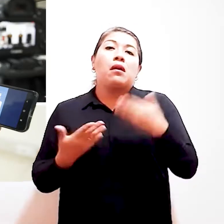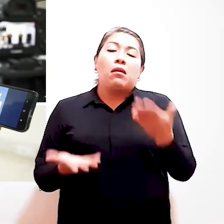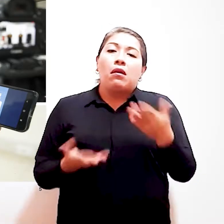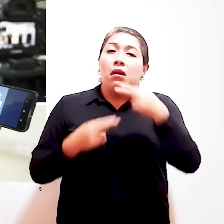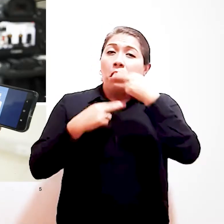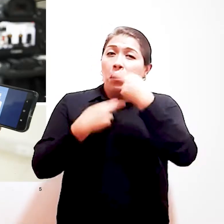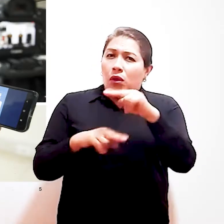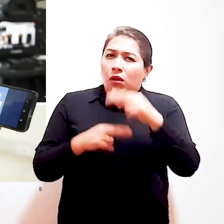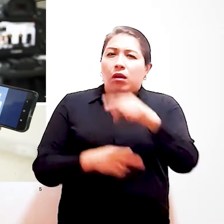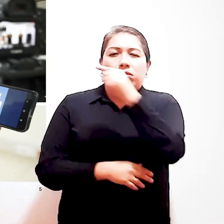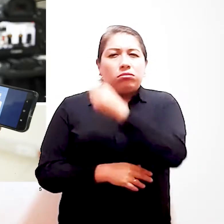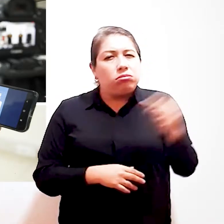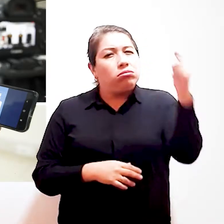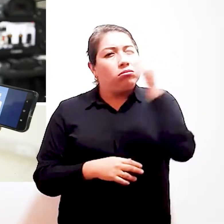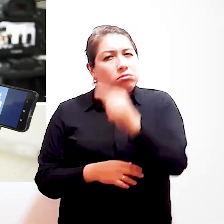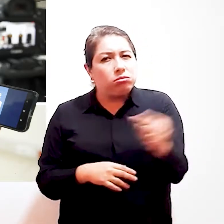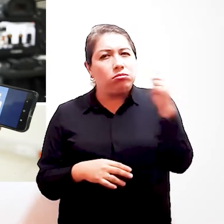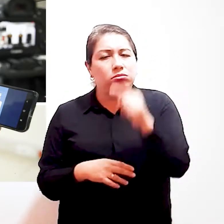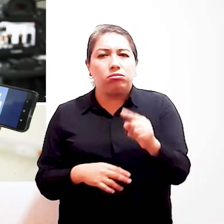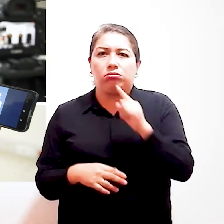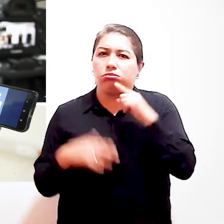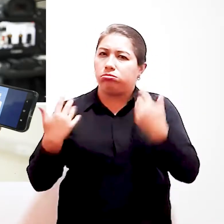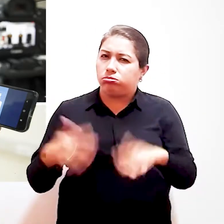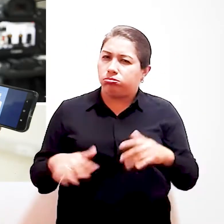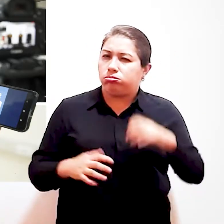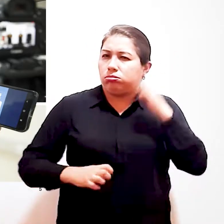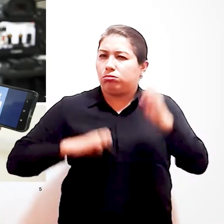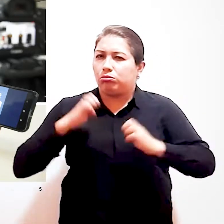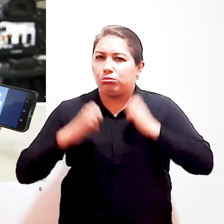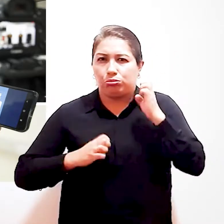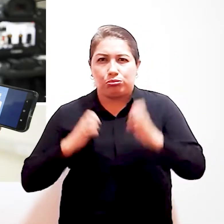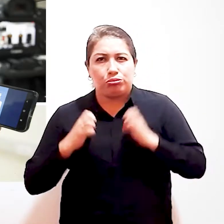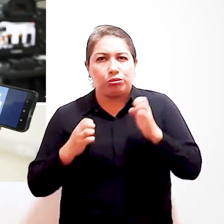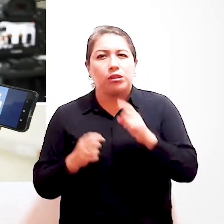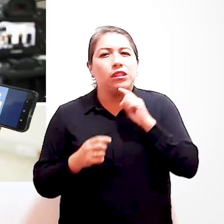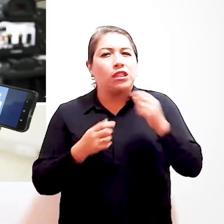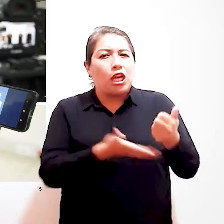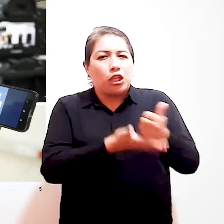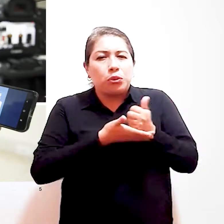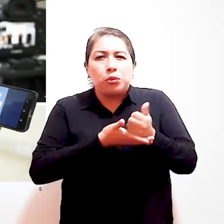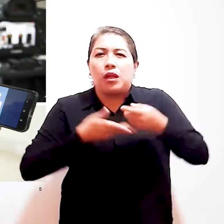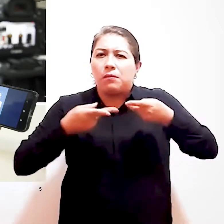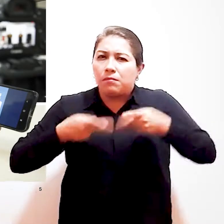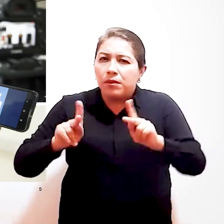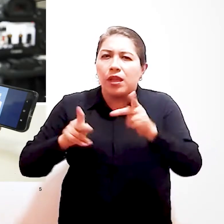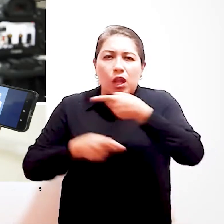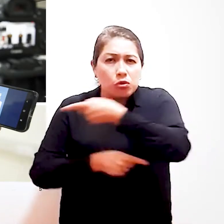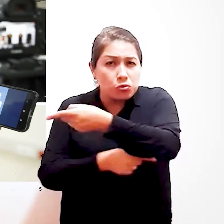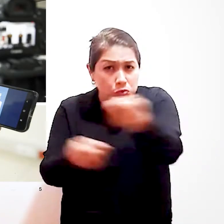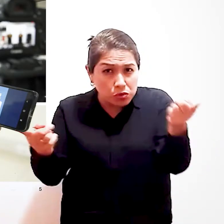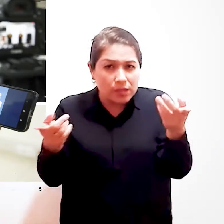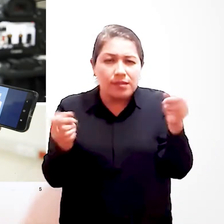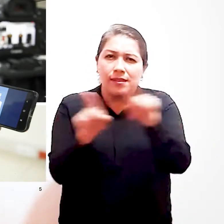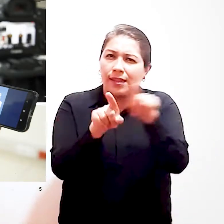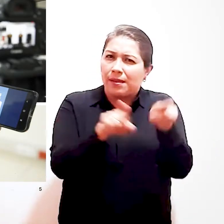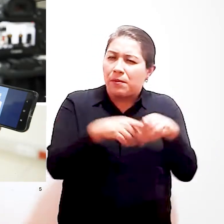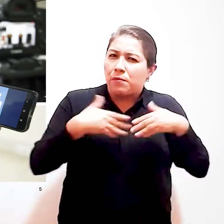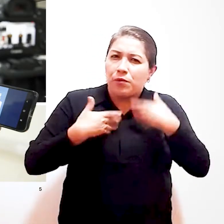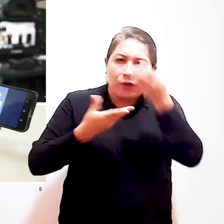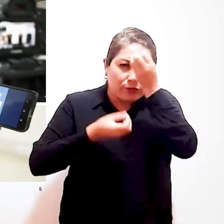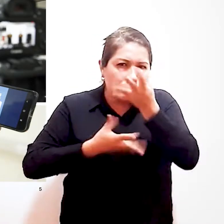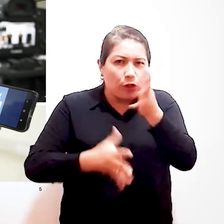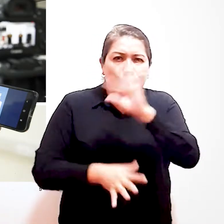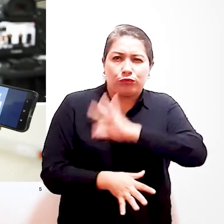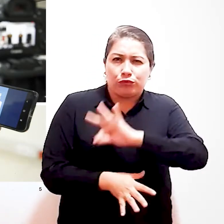Llevar NotiConadis cada semana es emocionante, porque nos permite contribuir con informar a miles de personas con